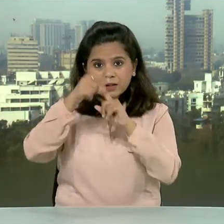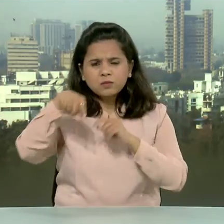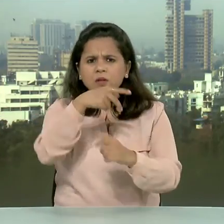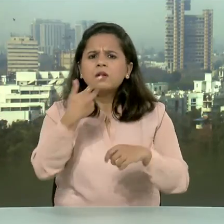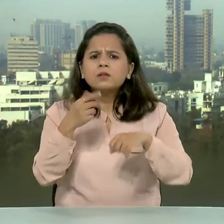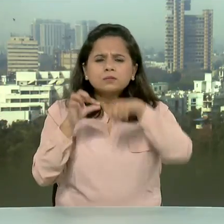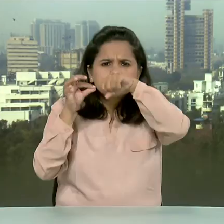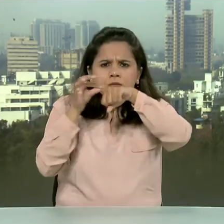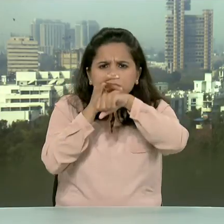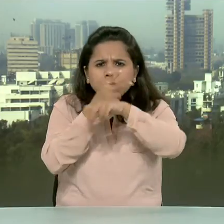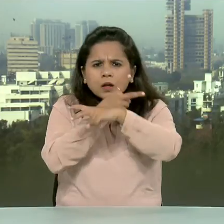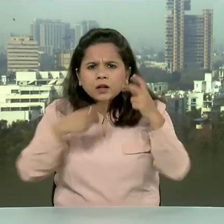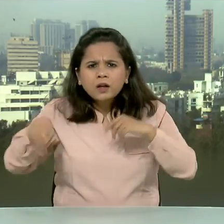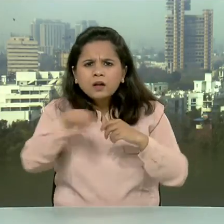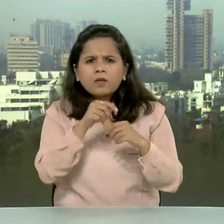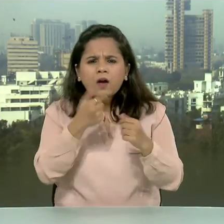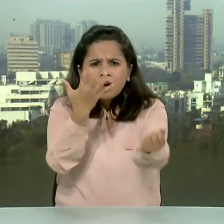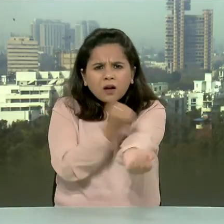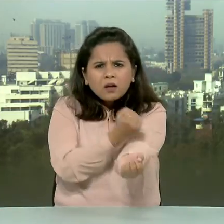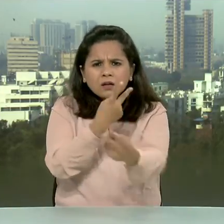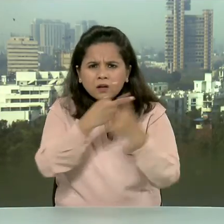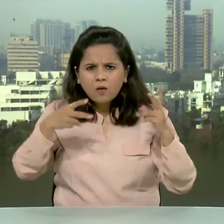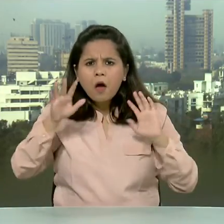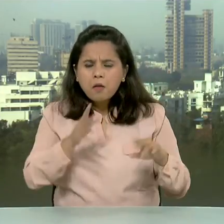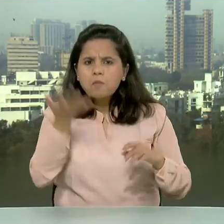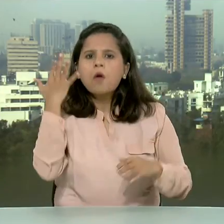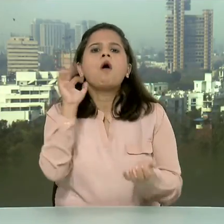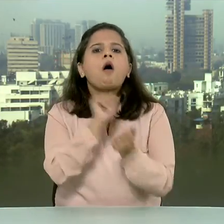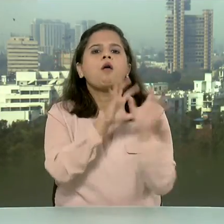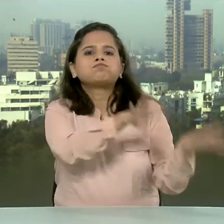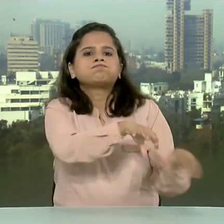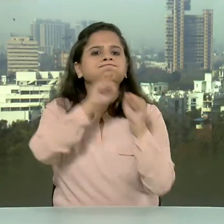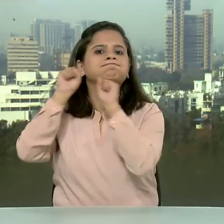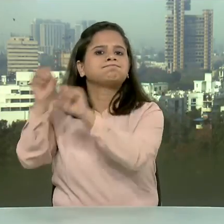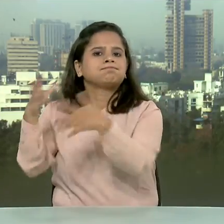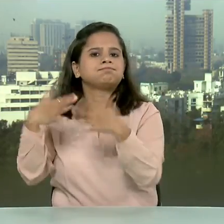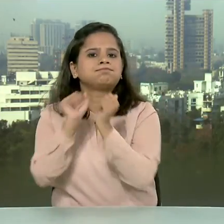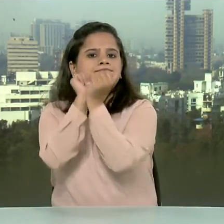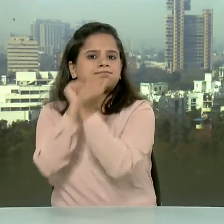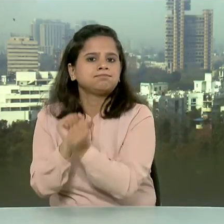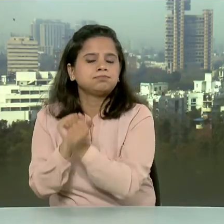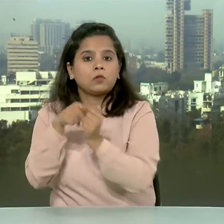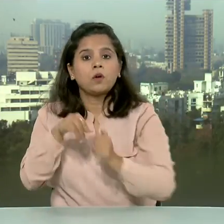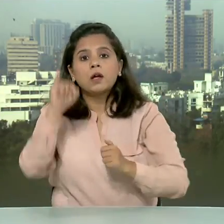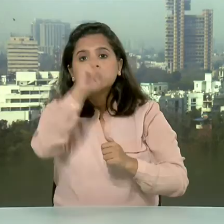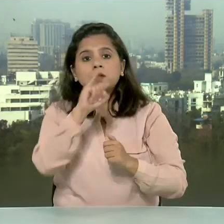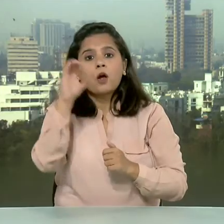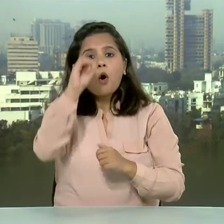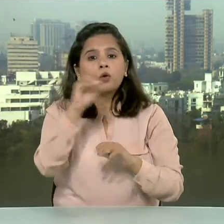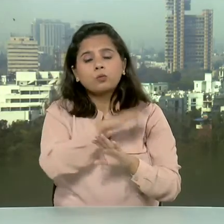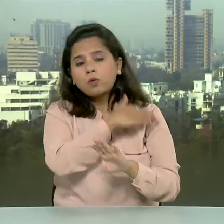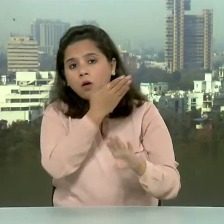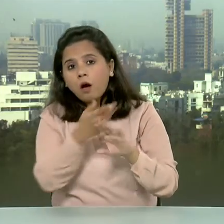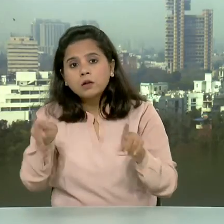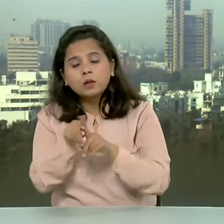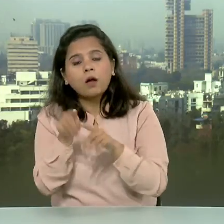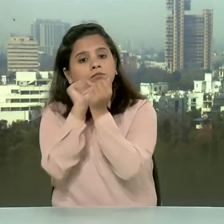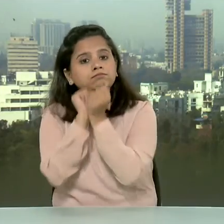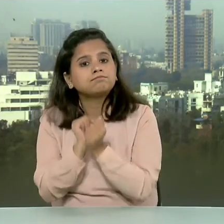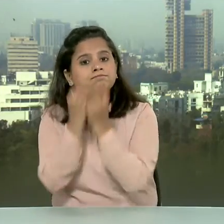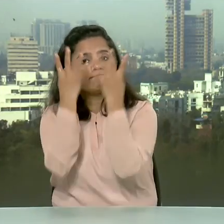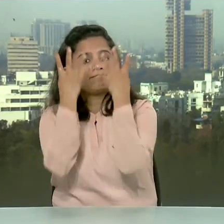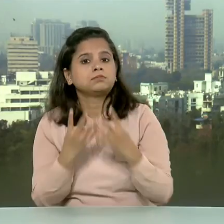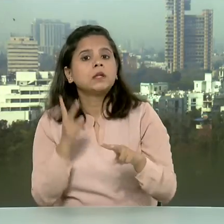खरीद फरोग के आरोपों में गिरफतार किया गया था और फिलहाल वे 6 अक्टूबर तक नियाएक हिरासत में हैं इससे पहले